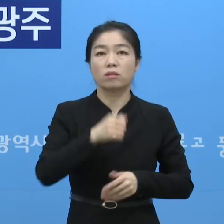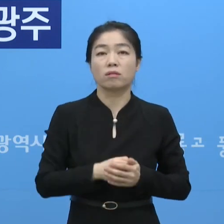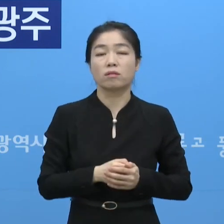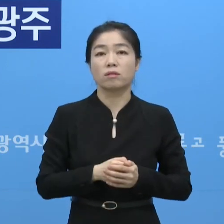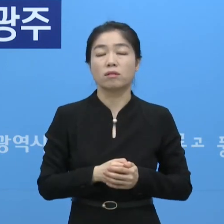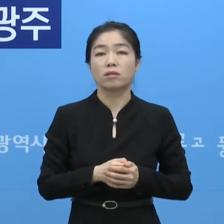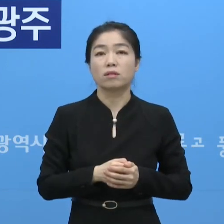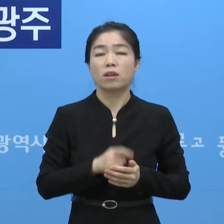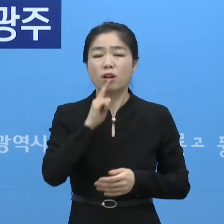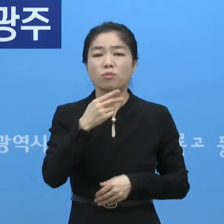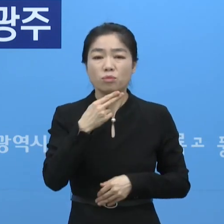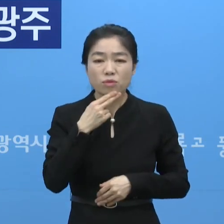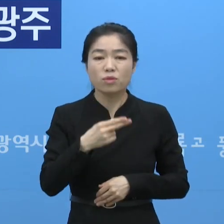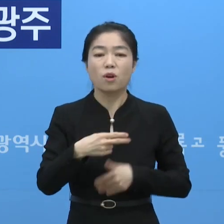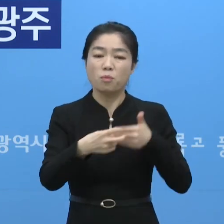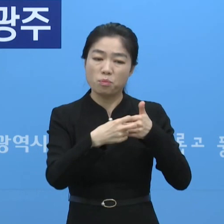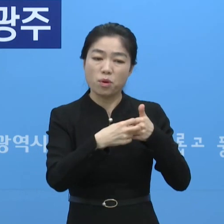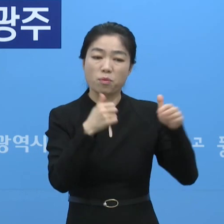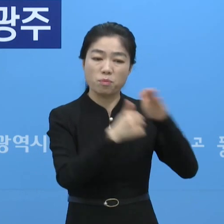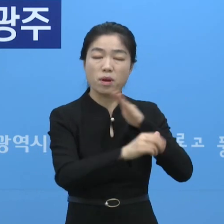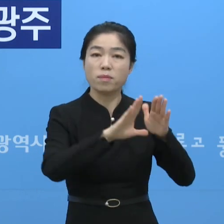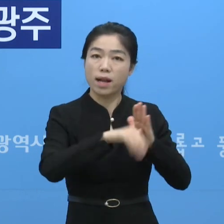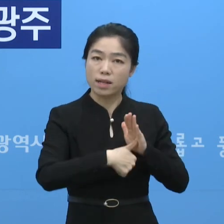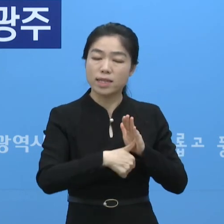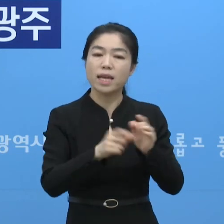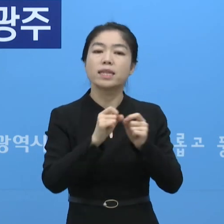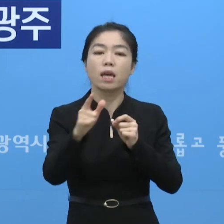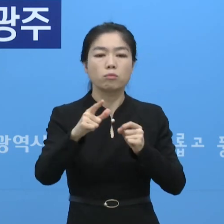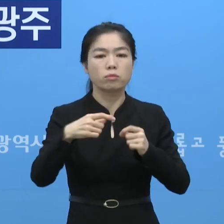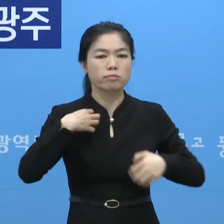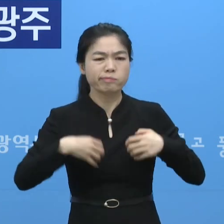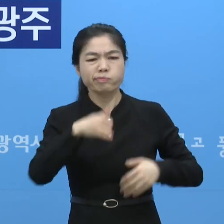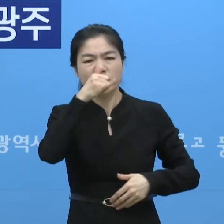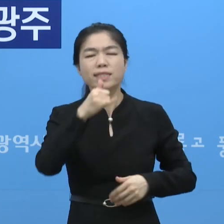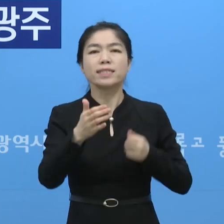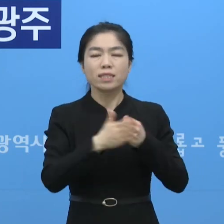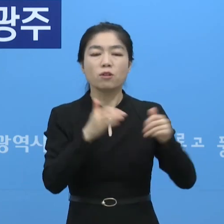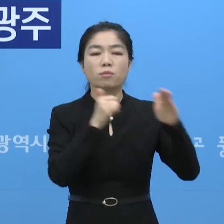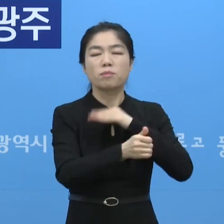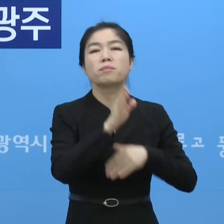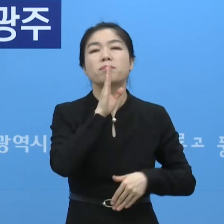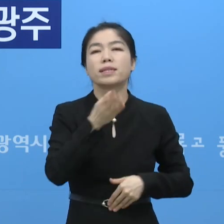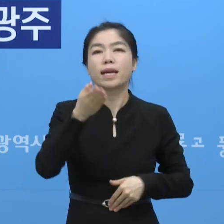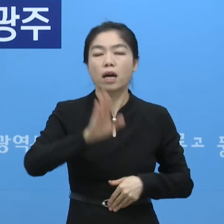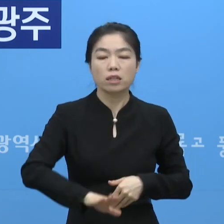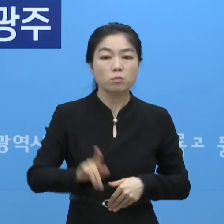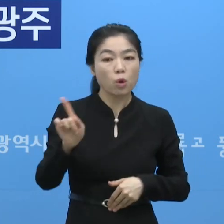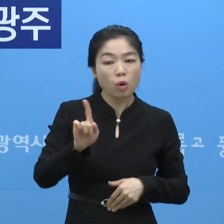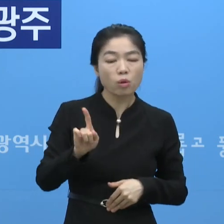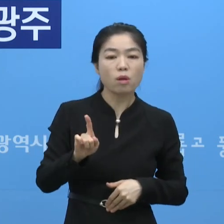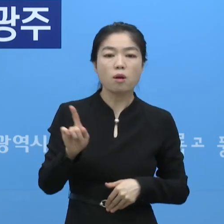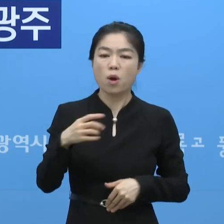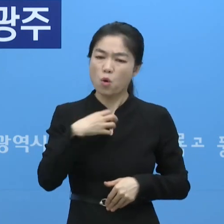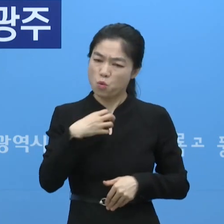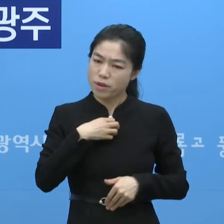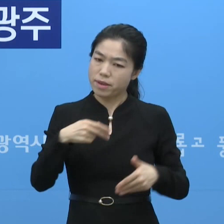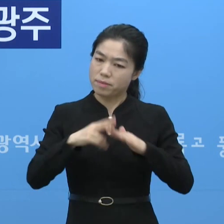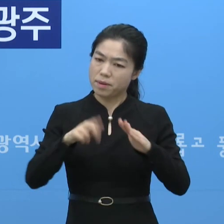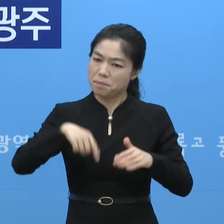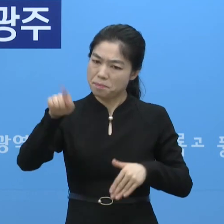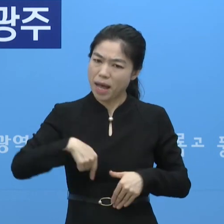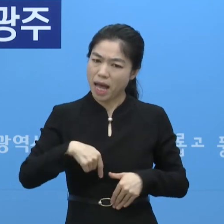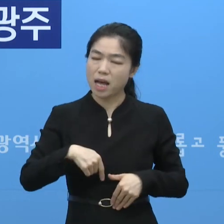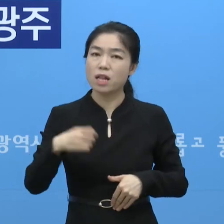물론 병원을 갈 때 많은 분들이 증상이 있기 때문에 병원을 가겠지만 특히 어떤 위험 시설들을